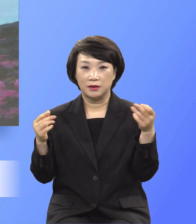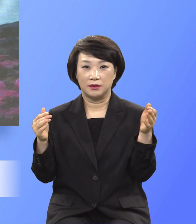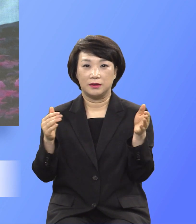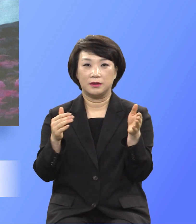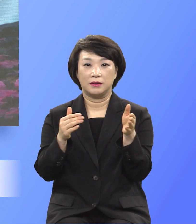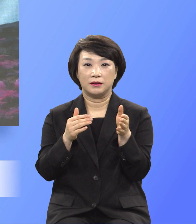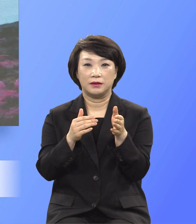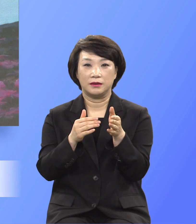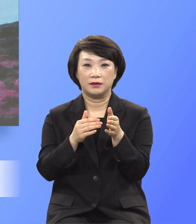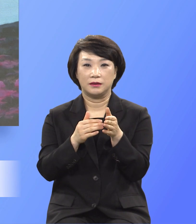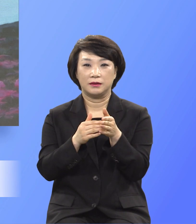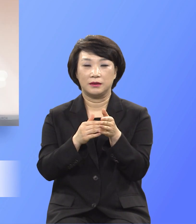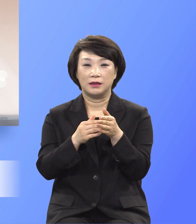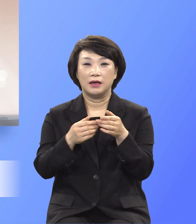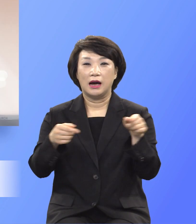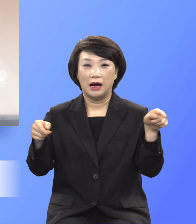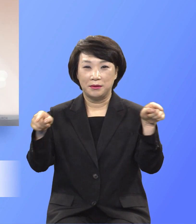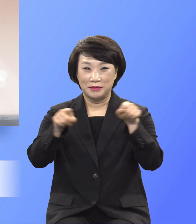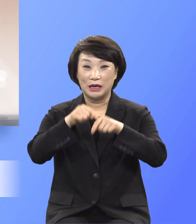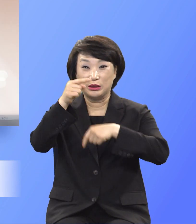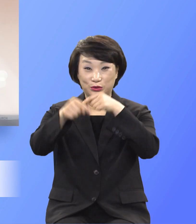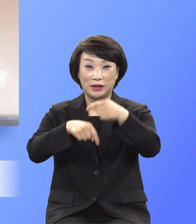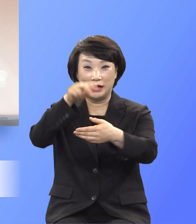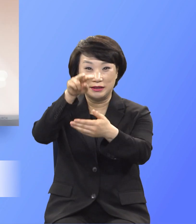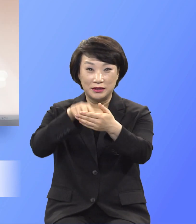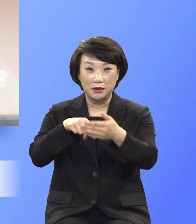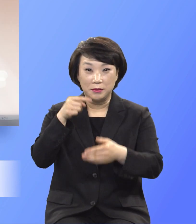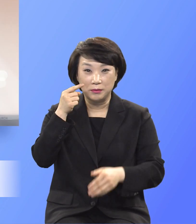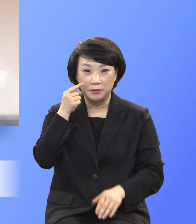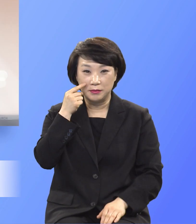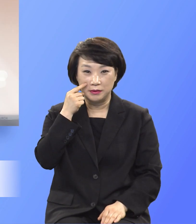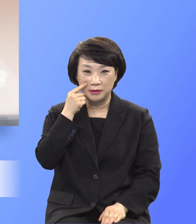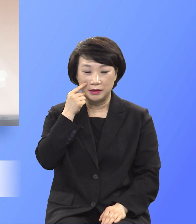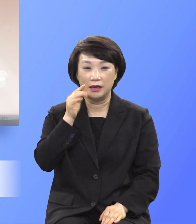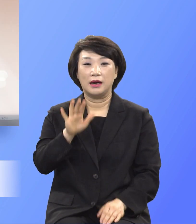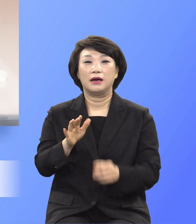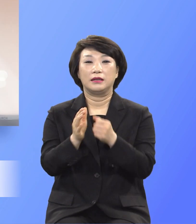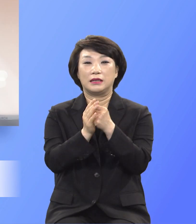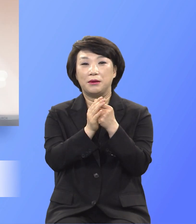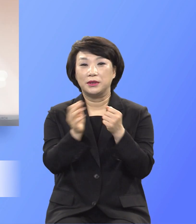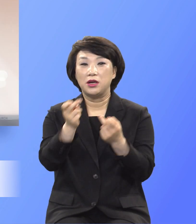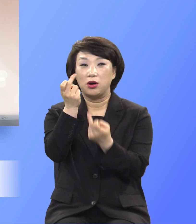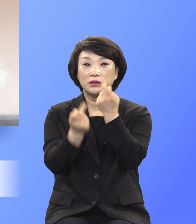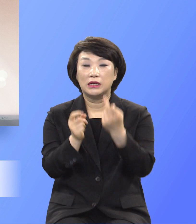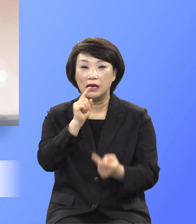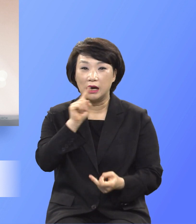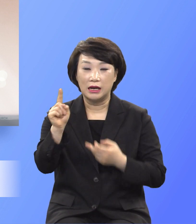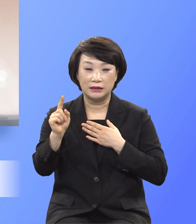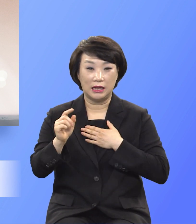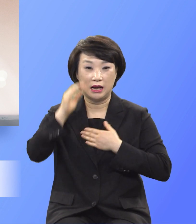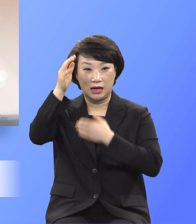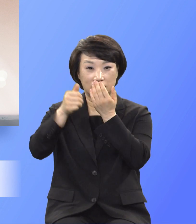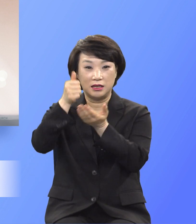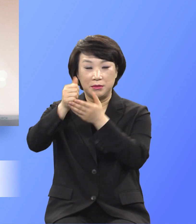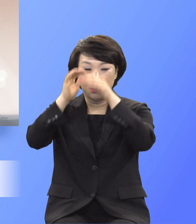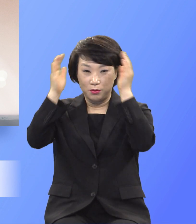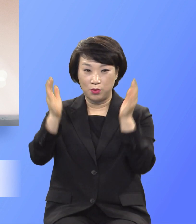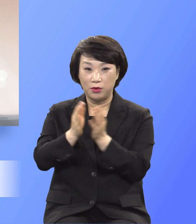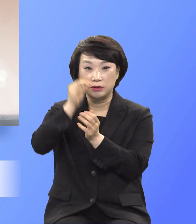합독합니다. 시작! 그러므로 형제들아 내가 하나님의 모든